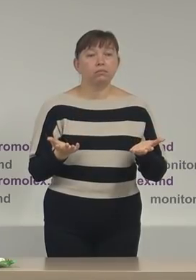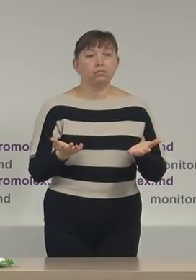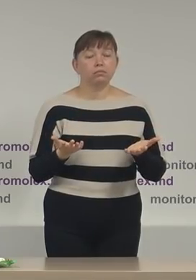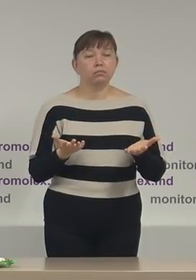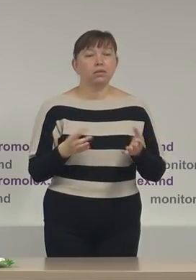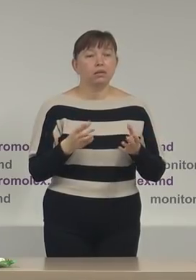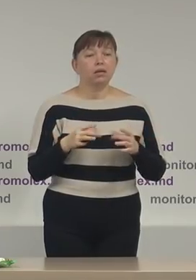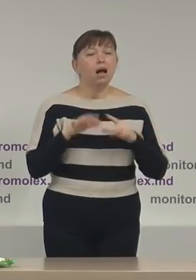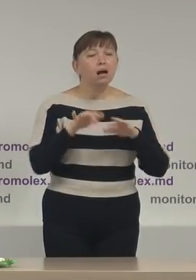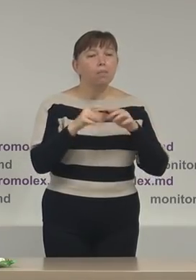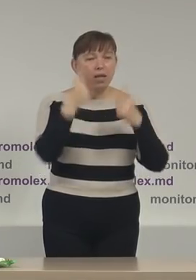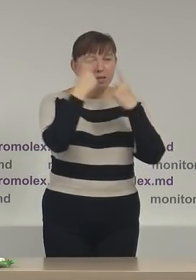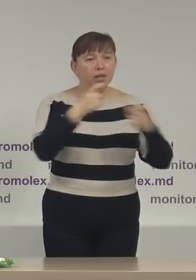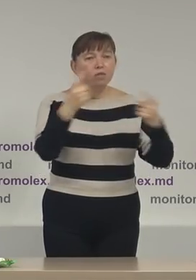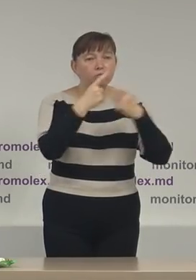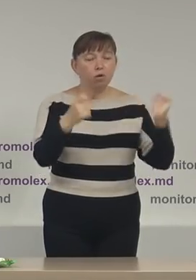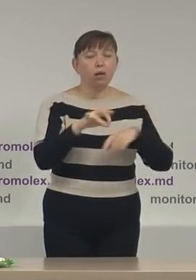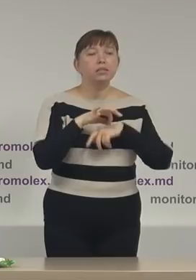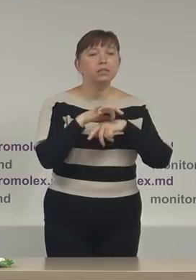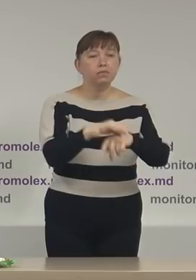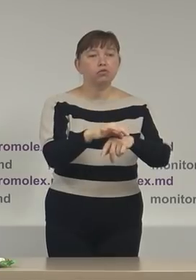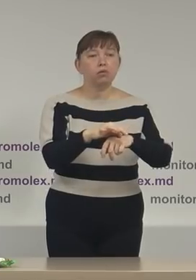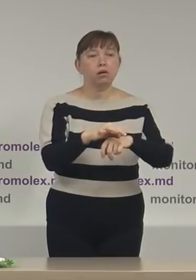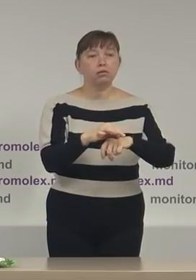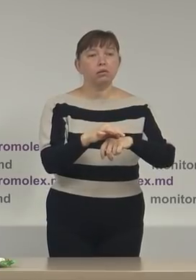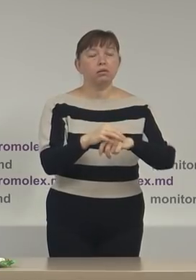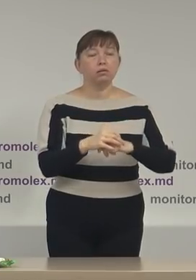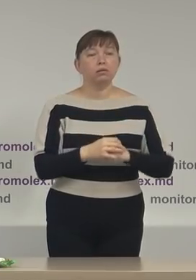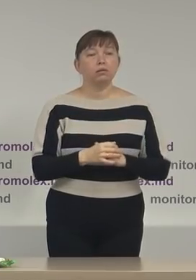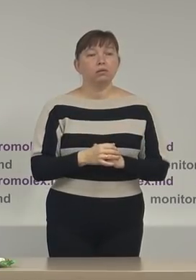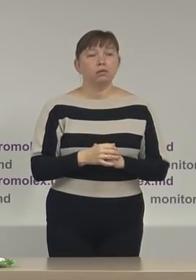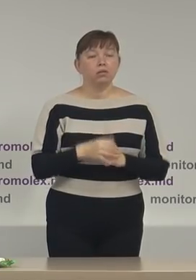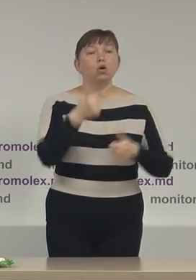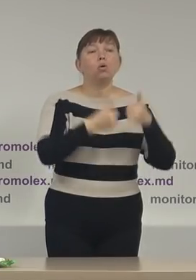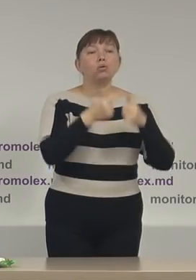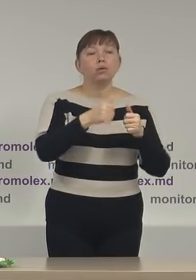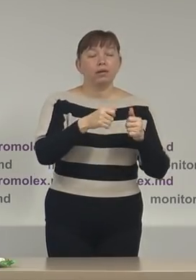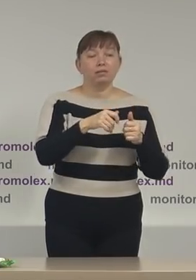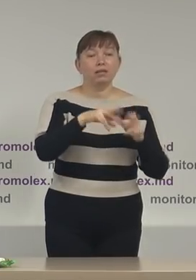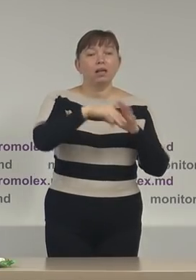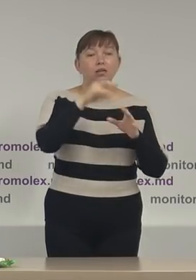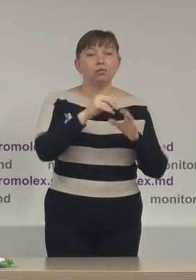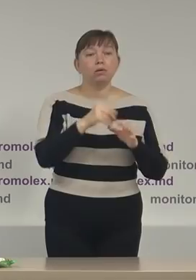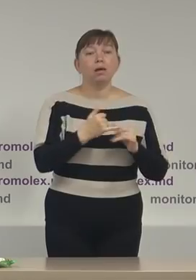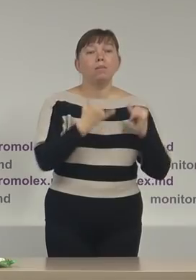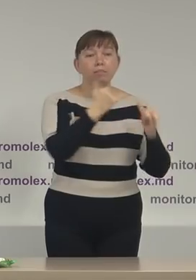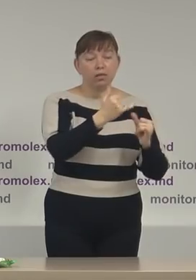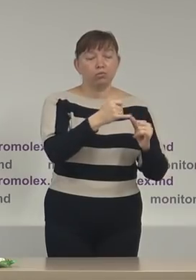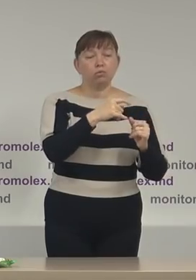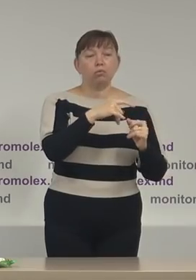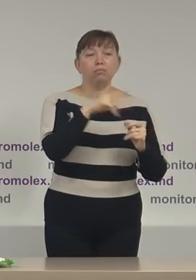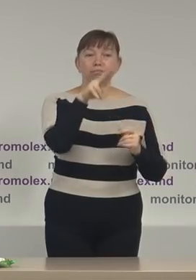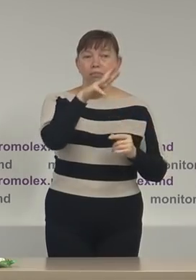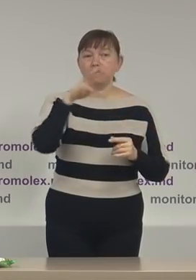campanii de informare desfășurate de concurenții electorali pentru alegătorii din regiunea